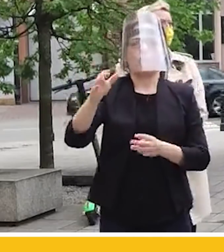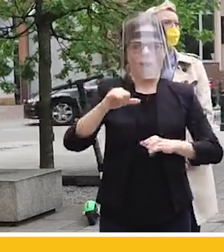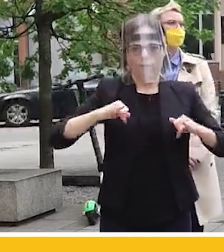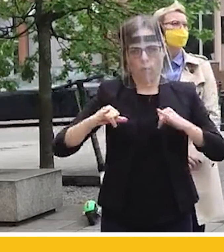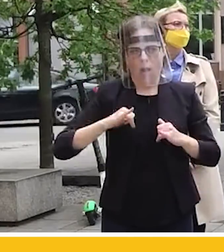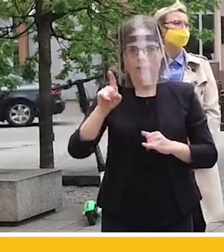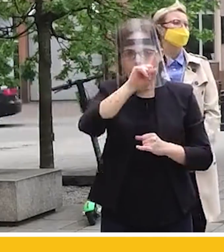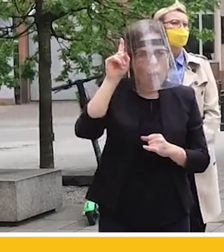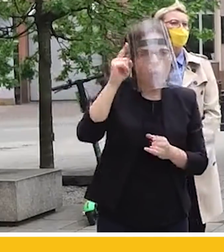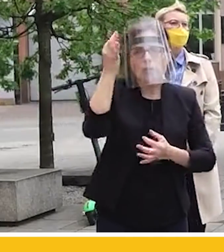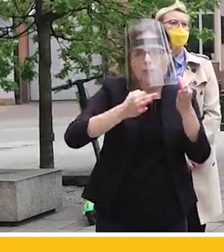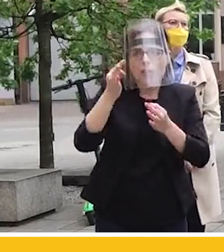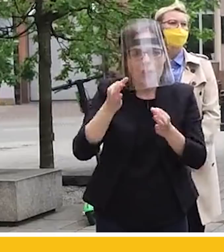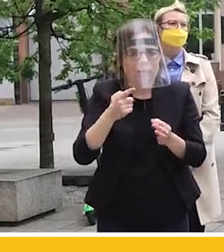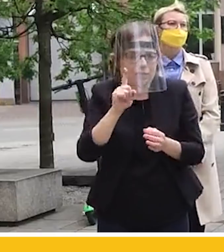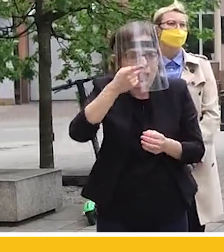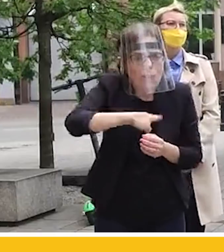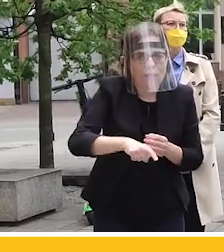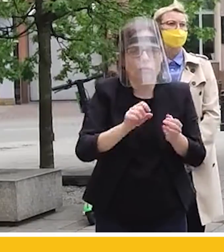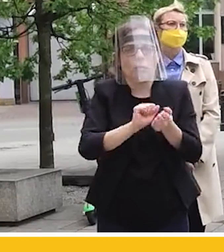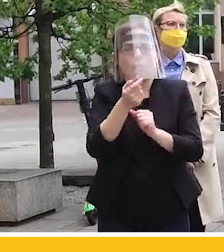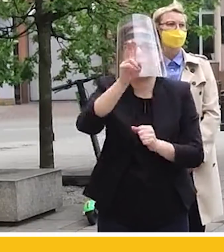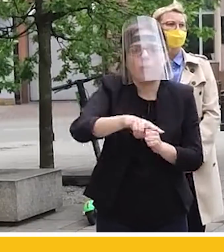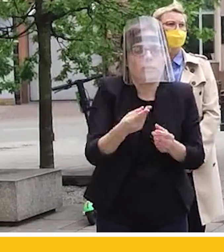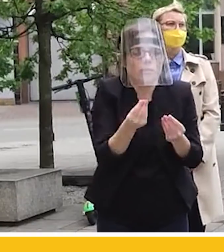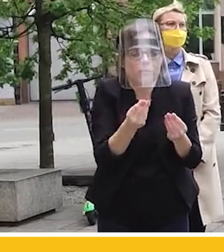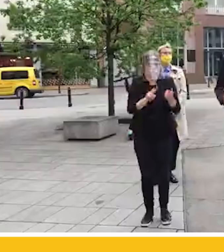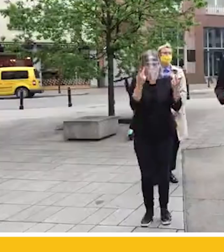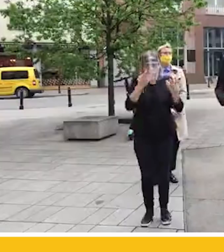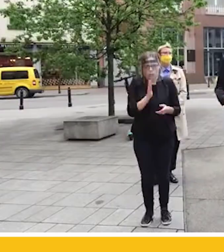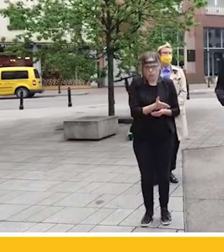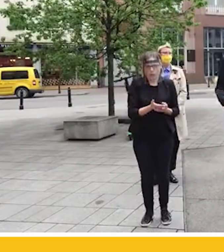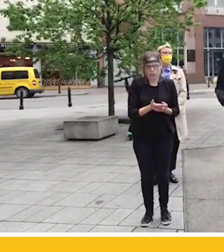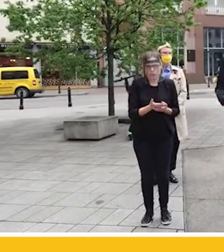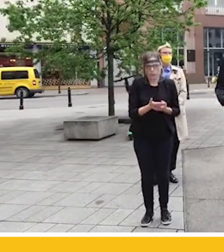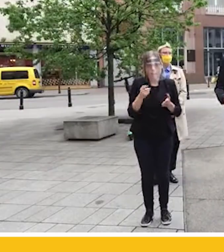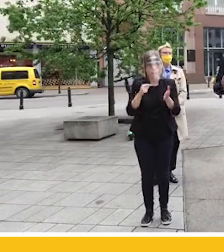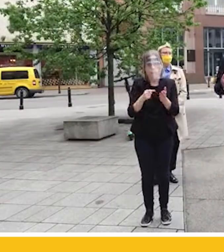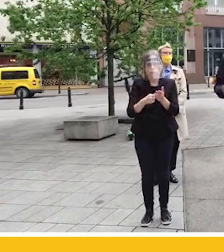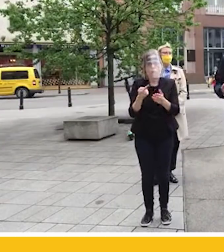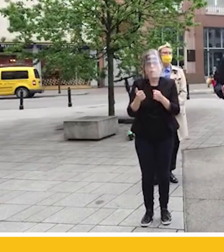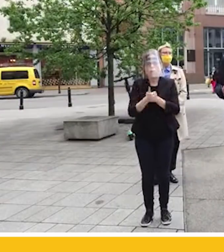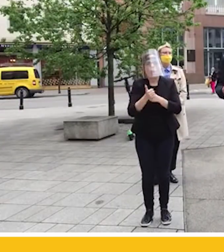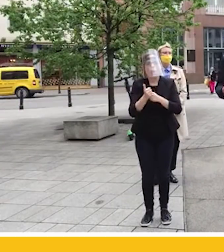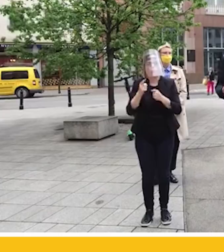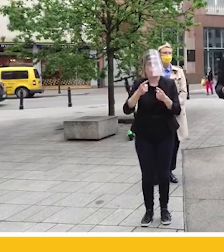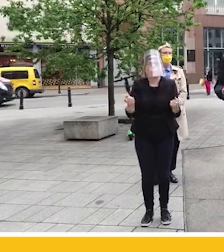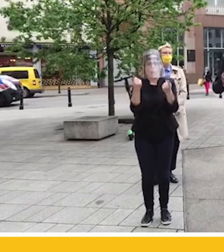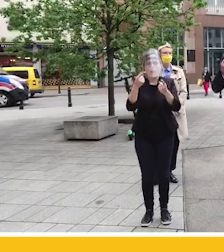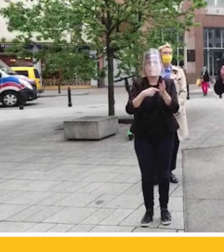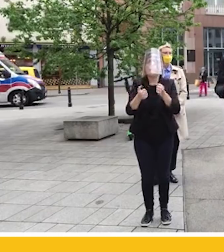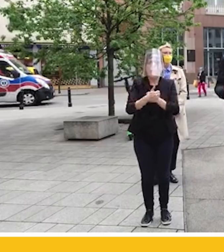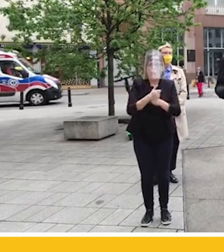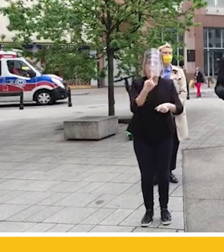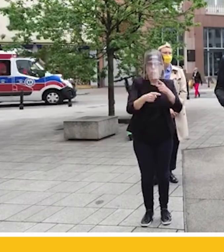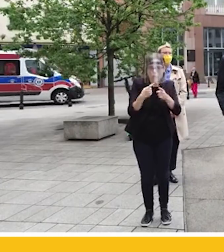zadają sobie pytanie, z czego będą żyli za miesiąc albo za dwa miesiące. To nie jest populizm, to jest czysta polityka. To